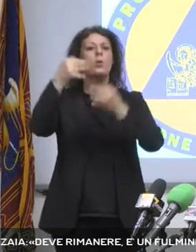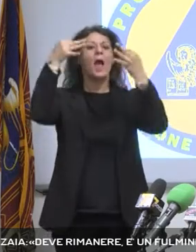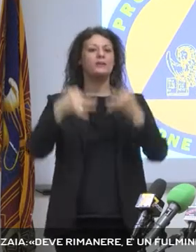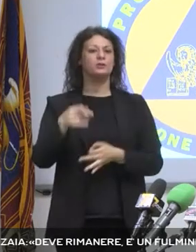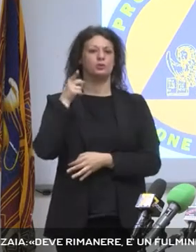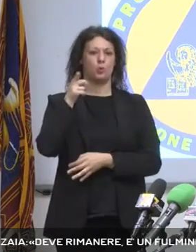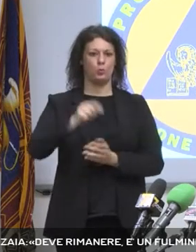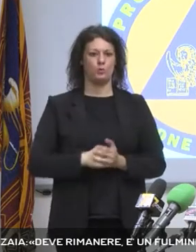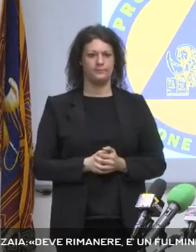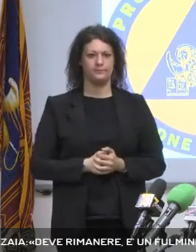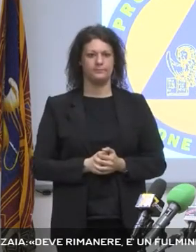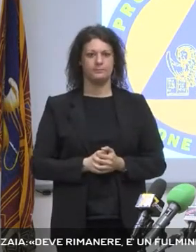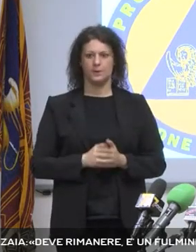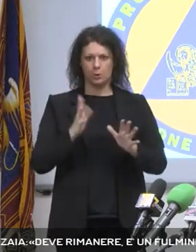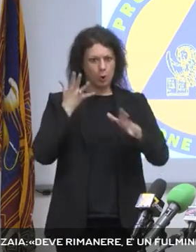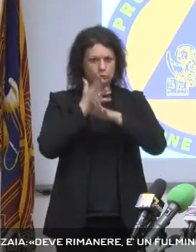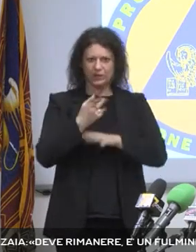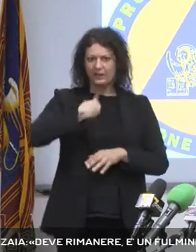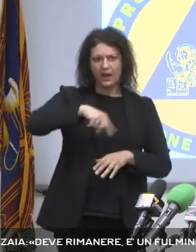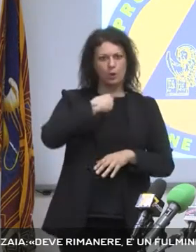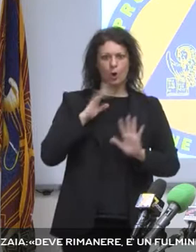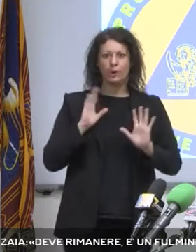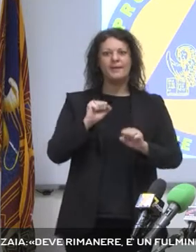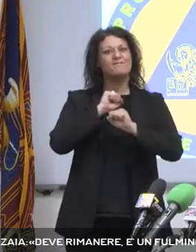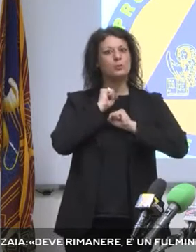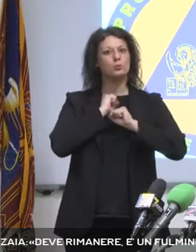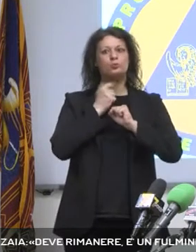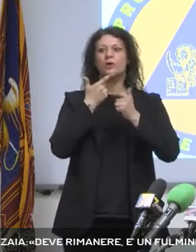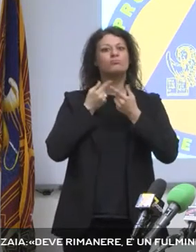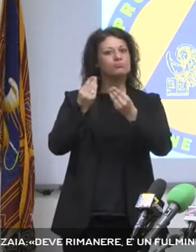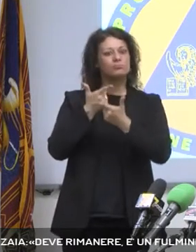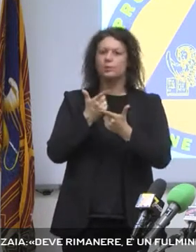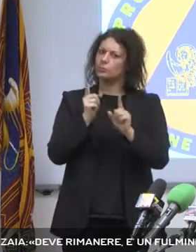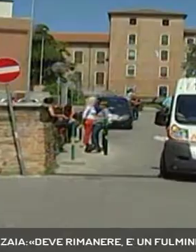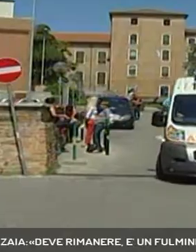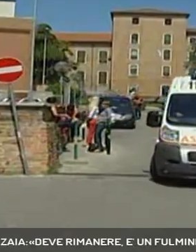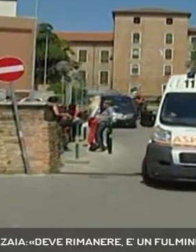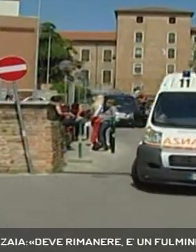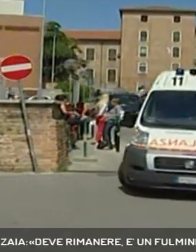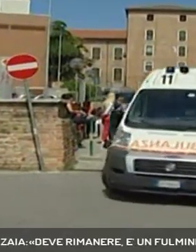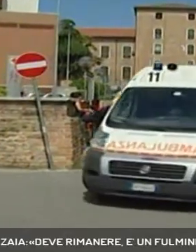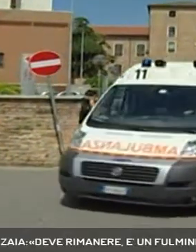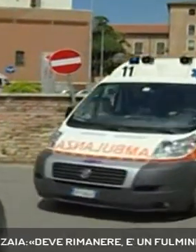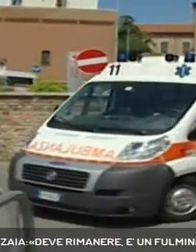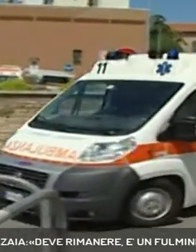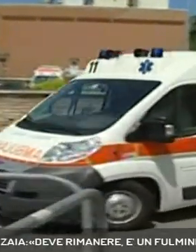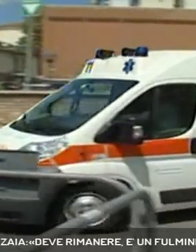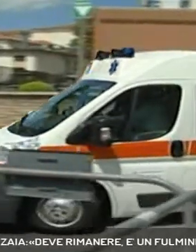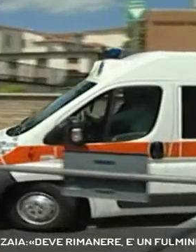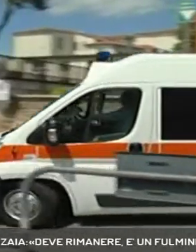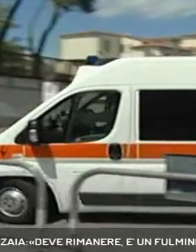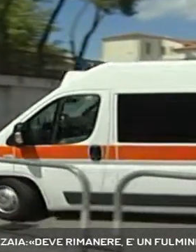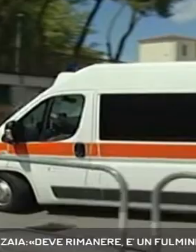non va via perché gli manca la sfiducia dell'amministrazione e l'amministrazione non fa giochetti per mandare via gente. È un fulmine a ciel sereno,